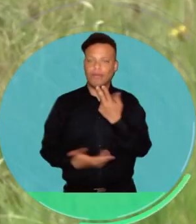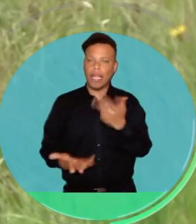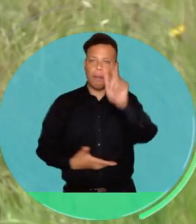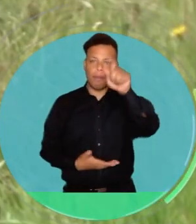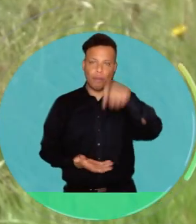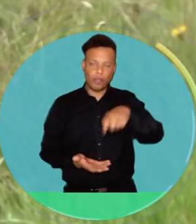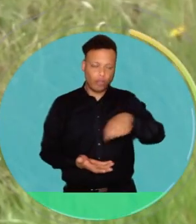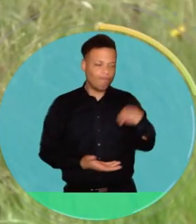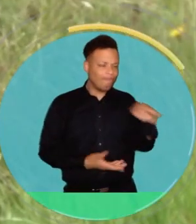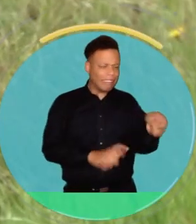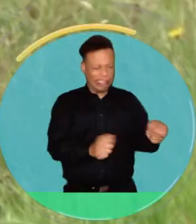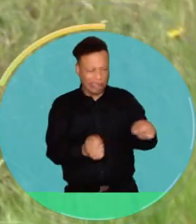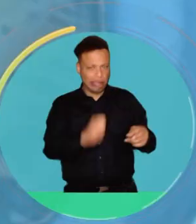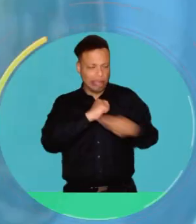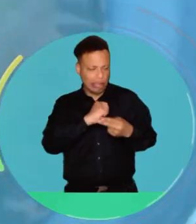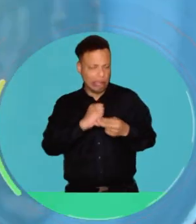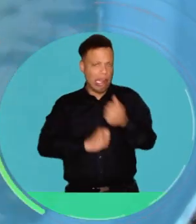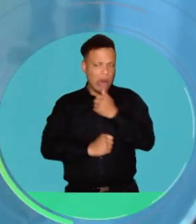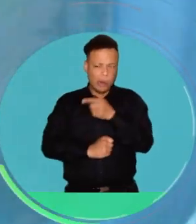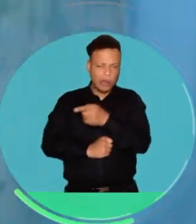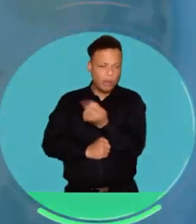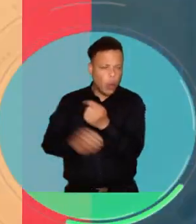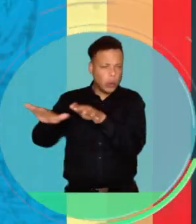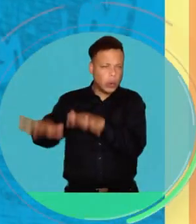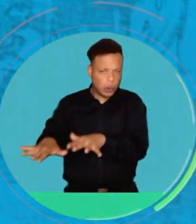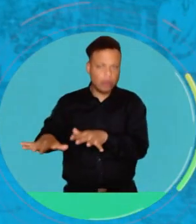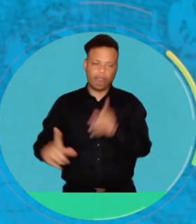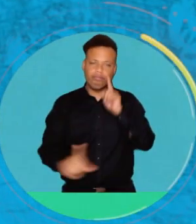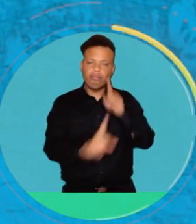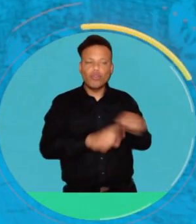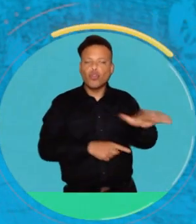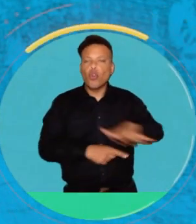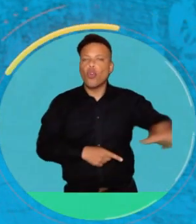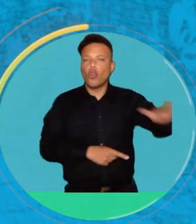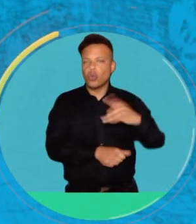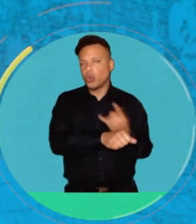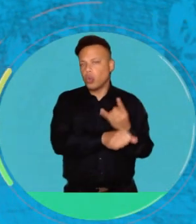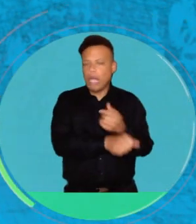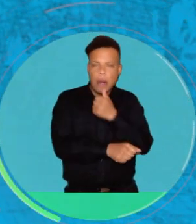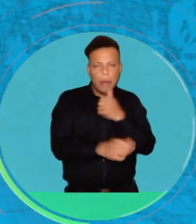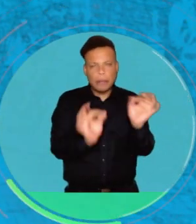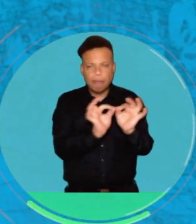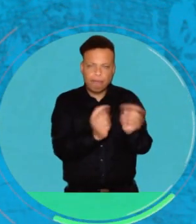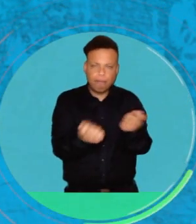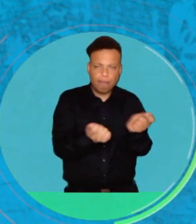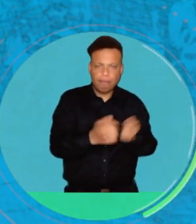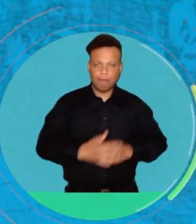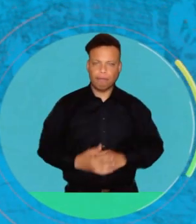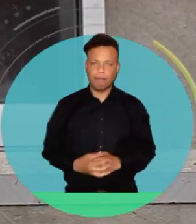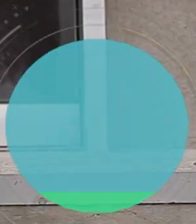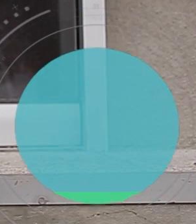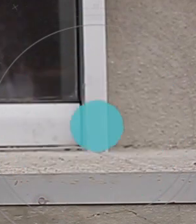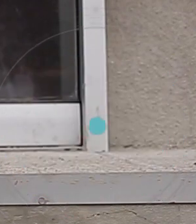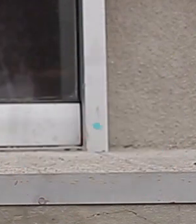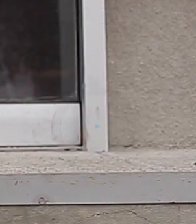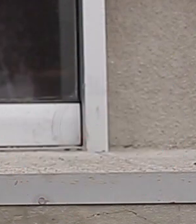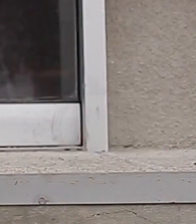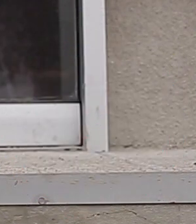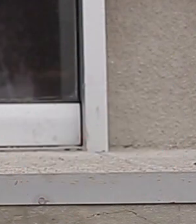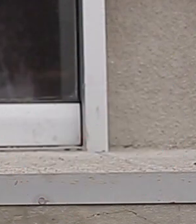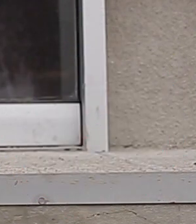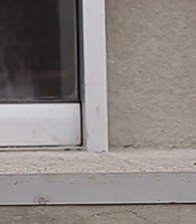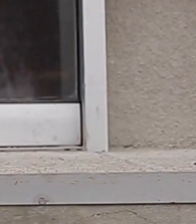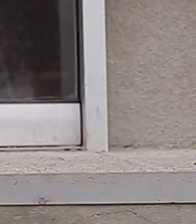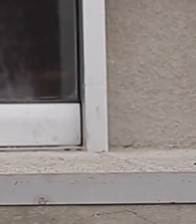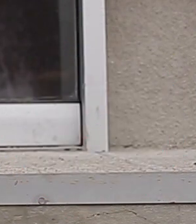Por lo que se deben hacer racionamientos en áreas de disponer de un recurso para el total de la población. Camilo.